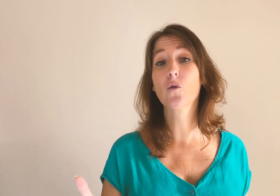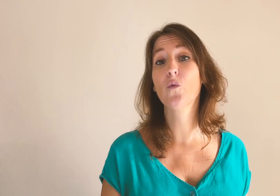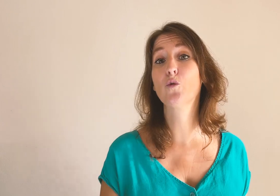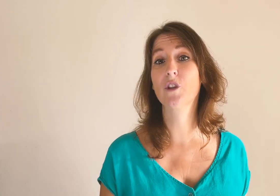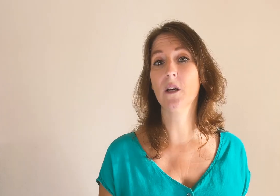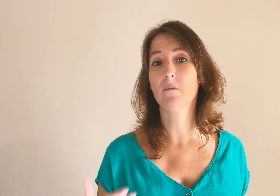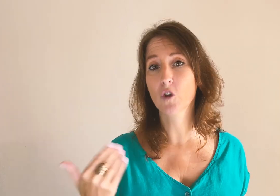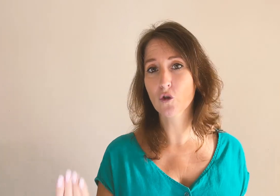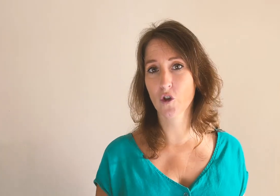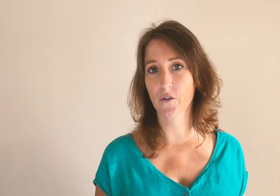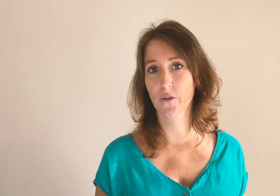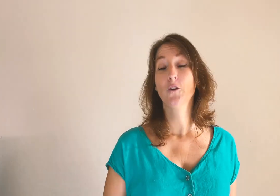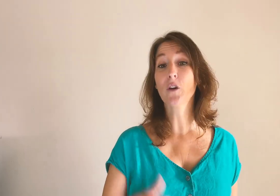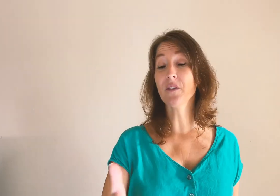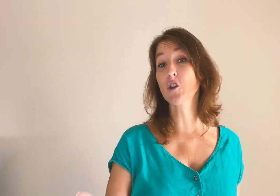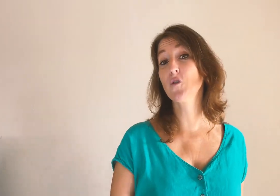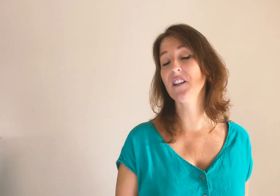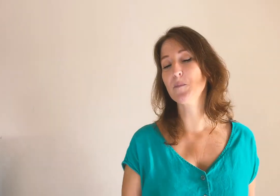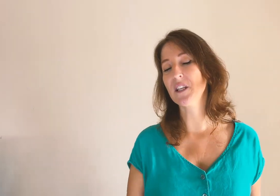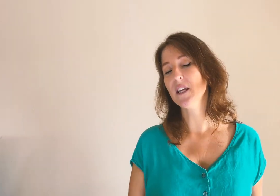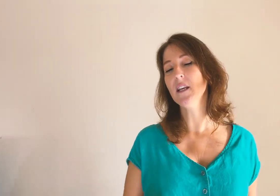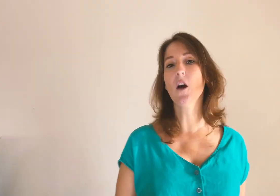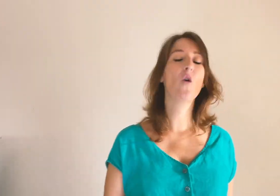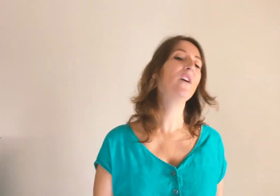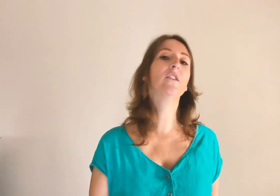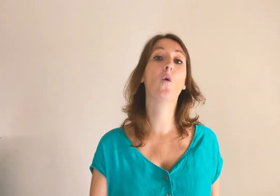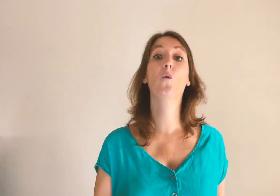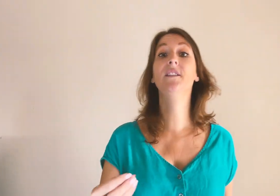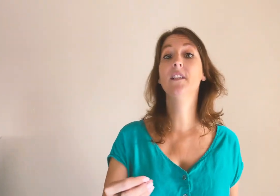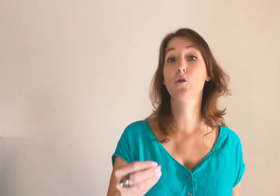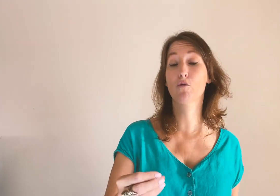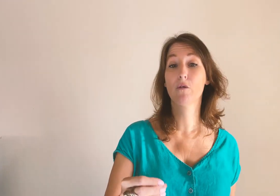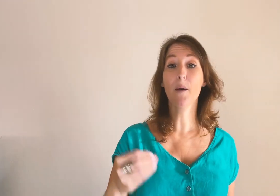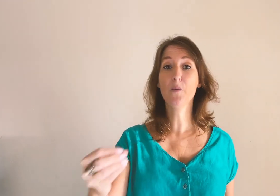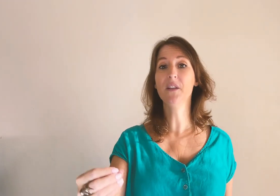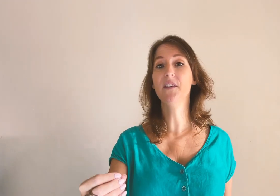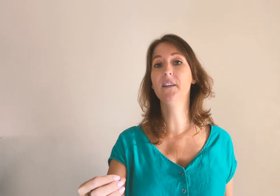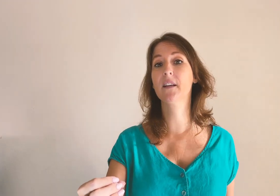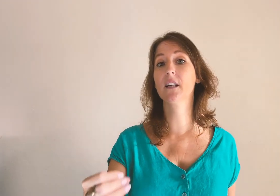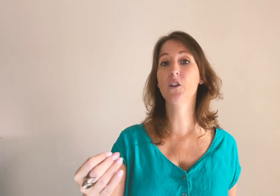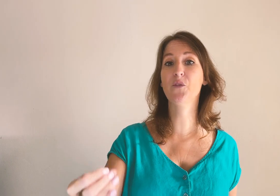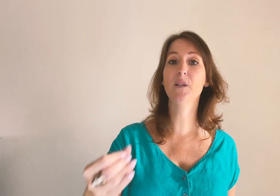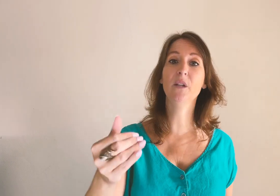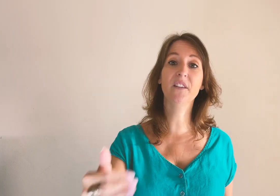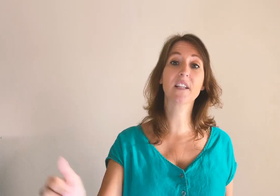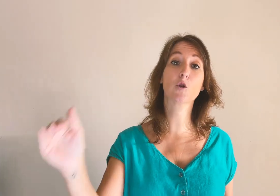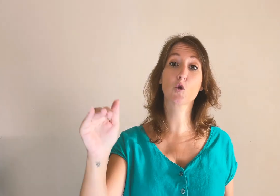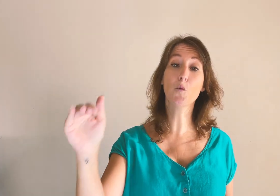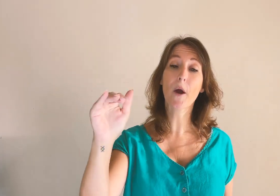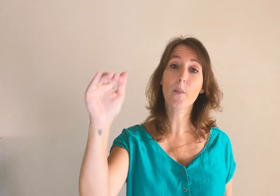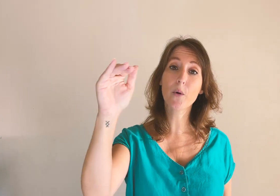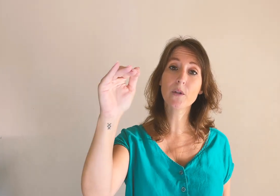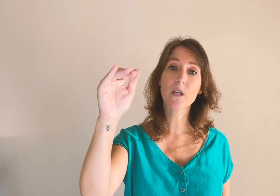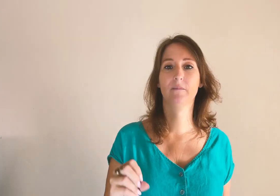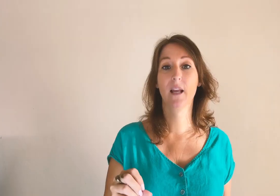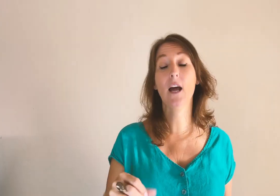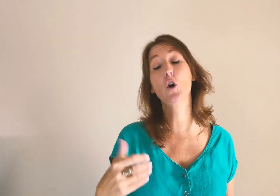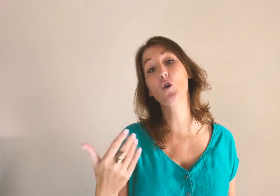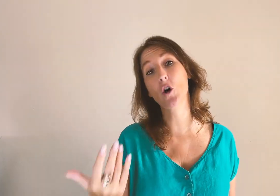qu veut toucher, notre audience. Donc, avec ce que je viens d'expliquer, en fait, on dit que la publicité crée une visibilité qui se superpose alors que l